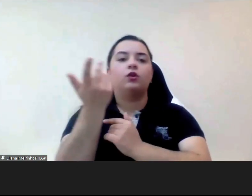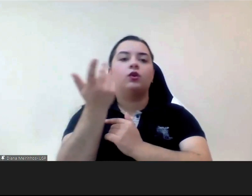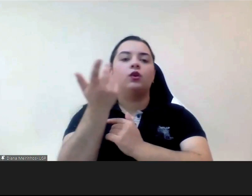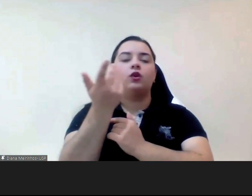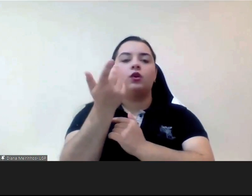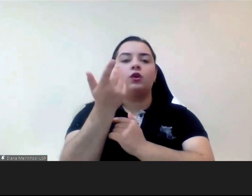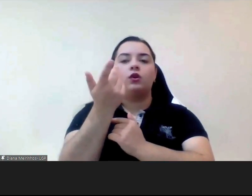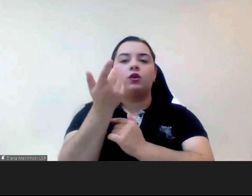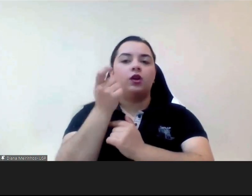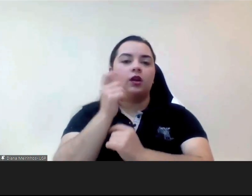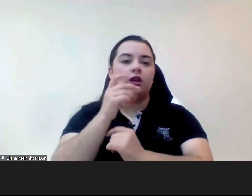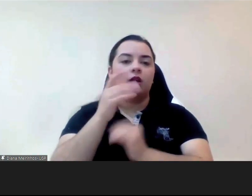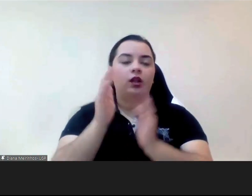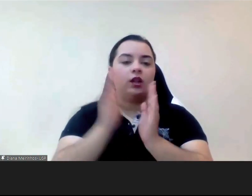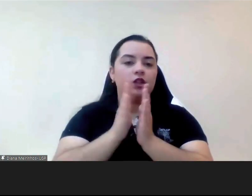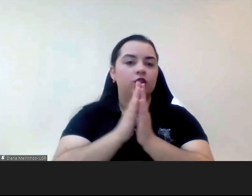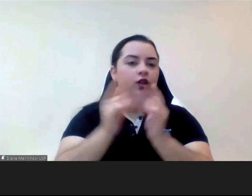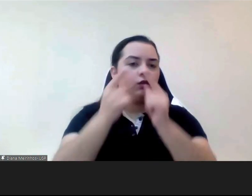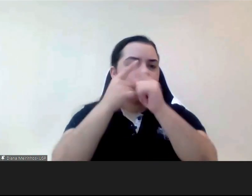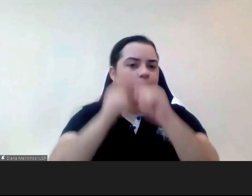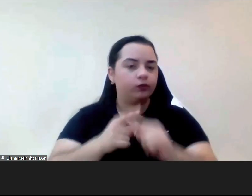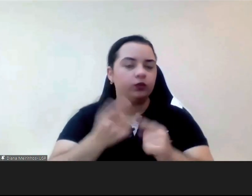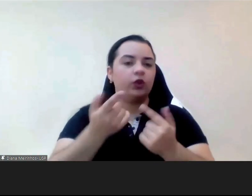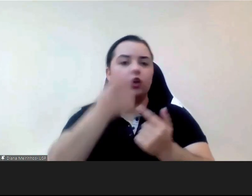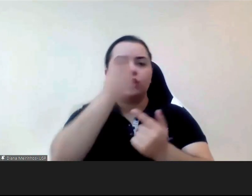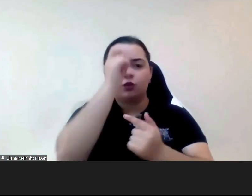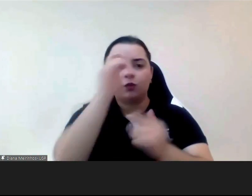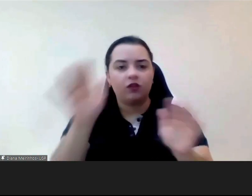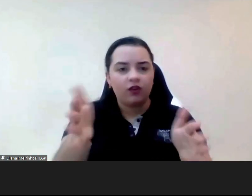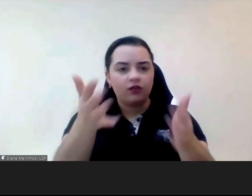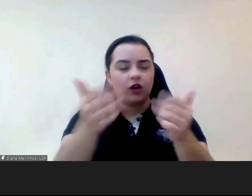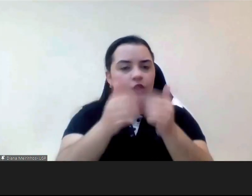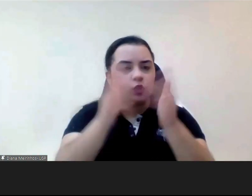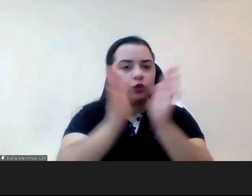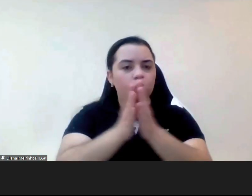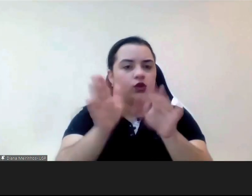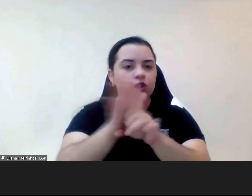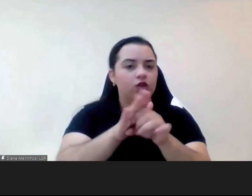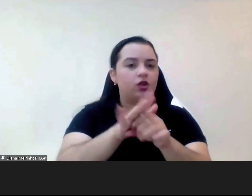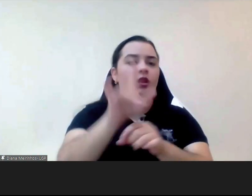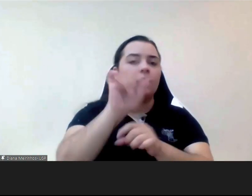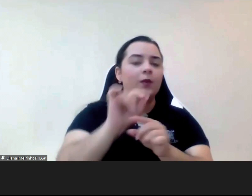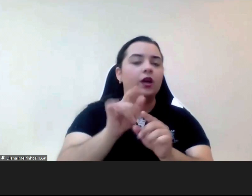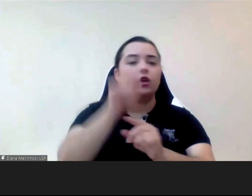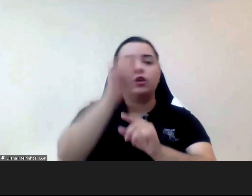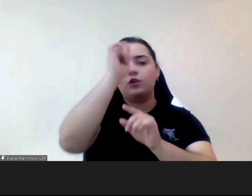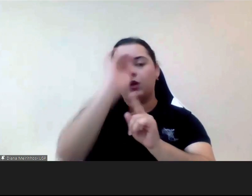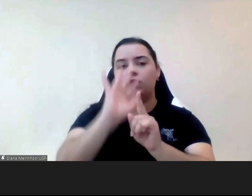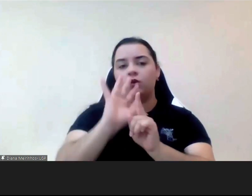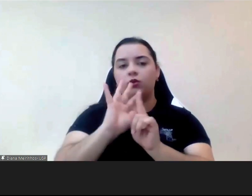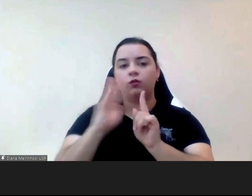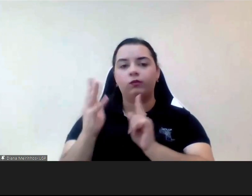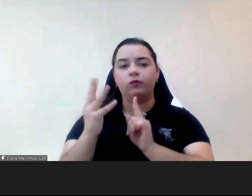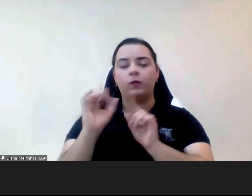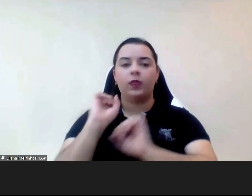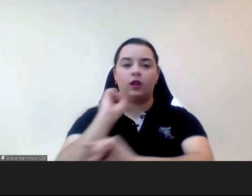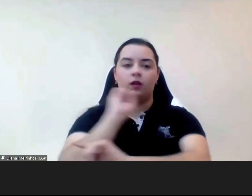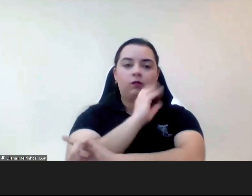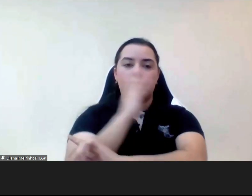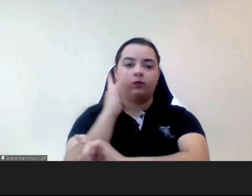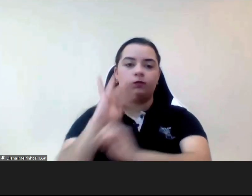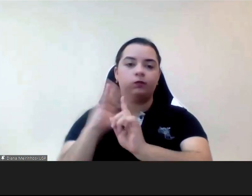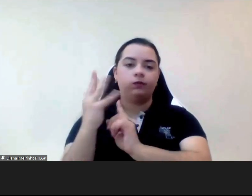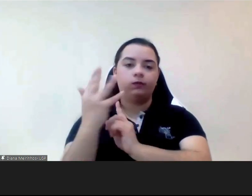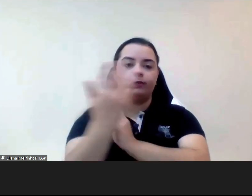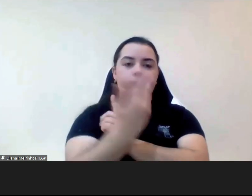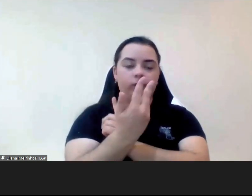origem indígena e promover o respeito da criança pelo meio ambiente portanto há um conjunto